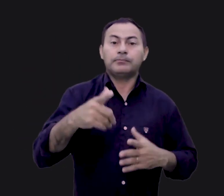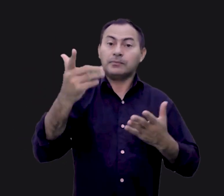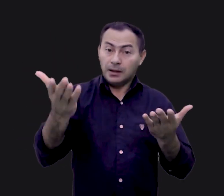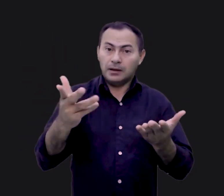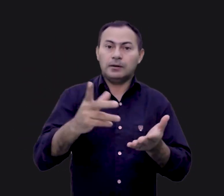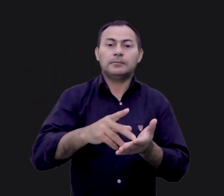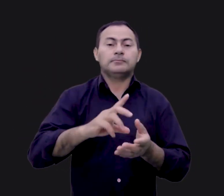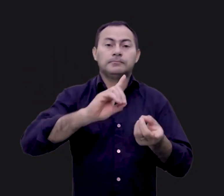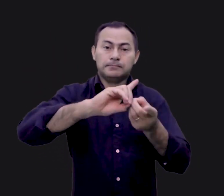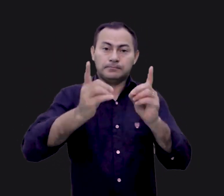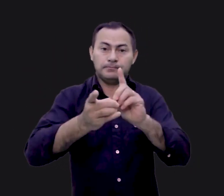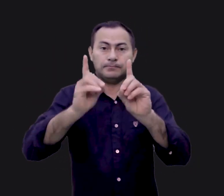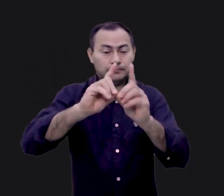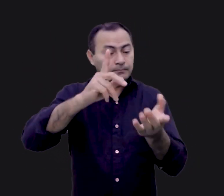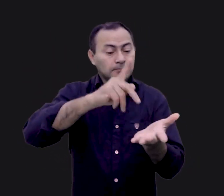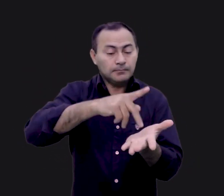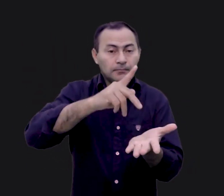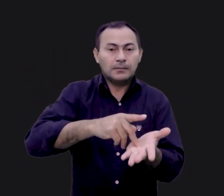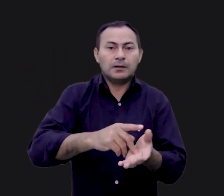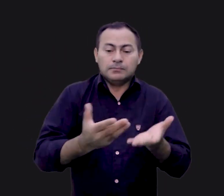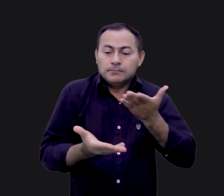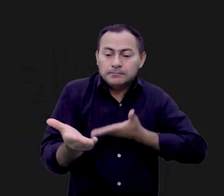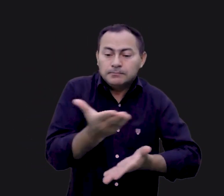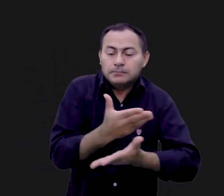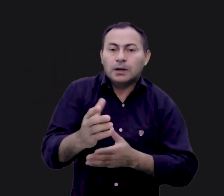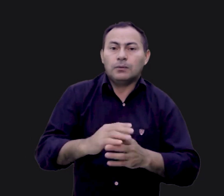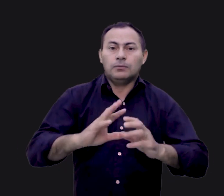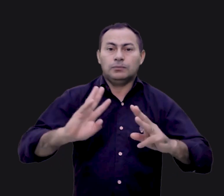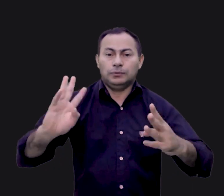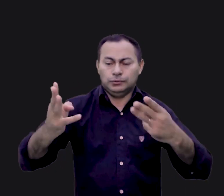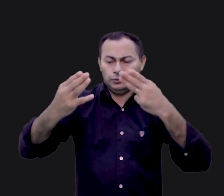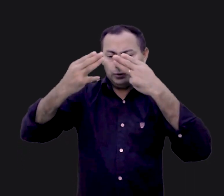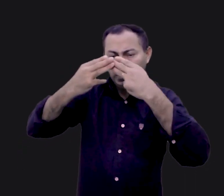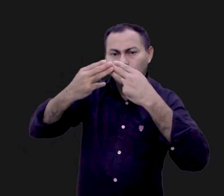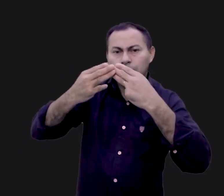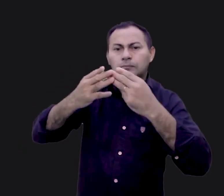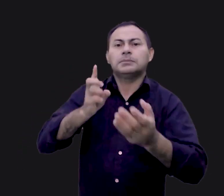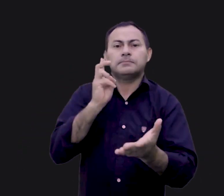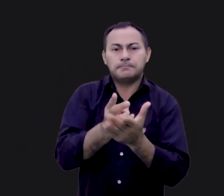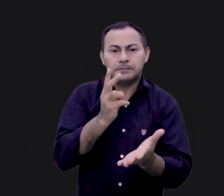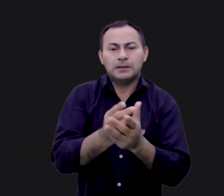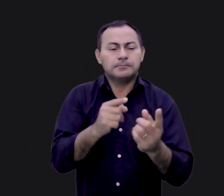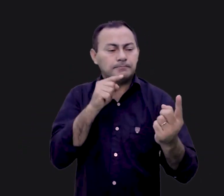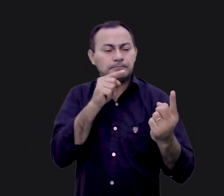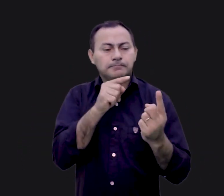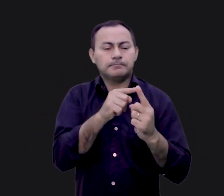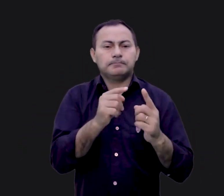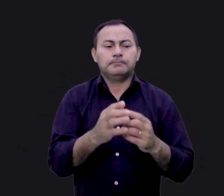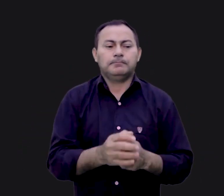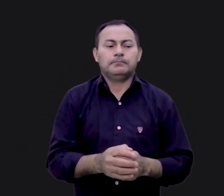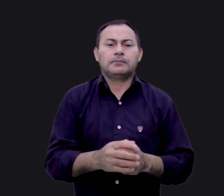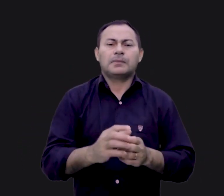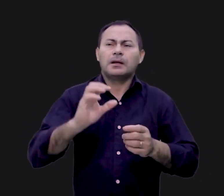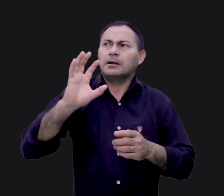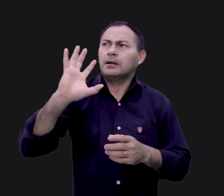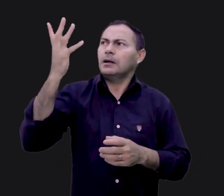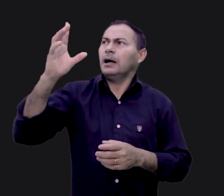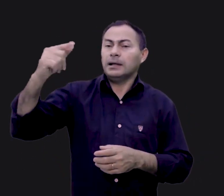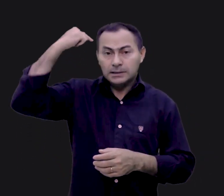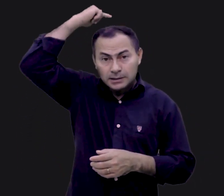Esta era uma dinâmica verdade para compartilhar com os judeus porque eles sempre tinham esta perspectiva. A divina presença